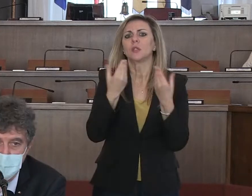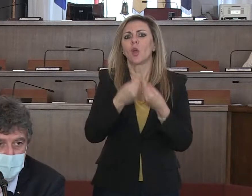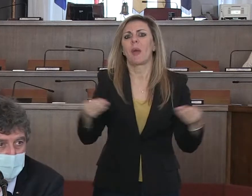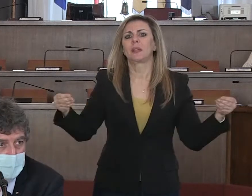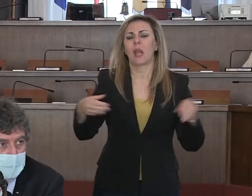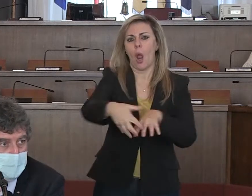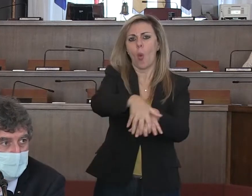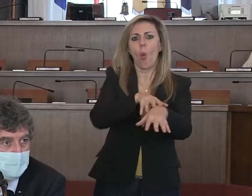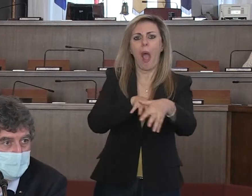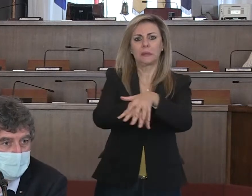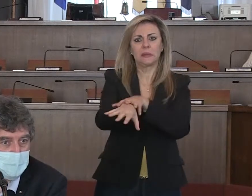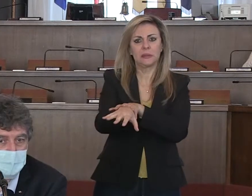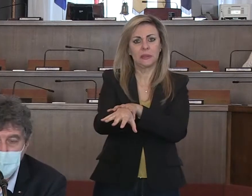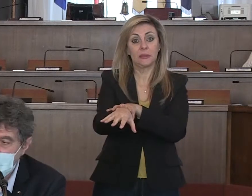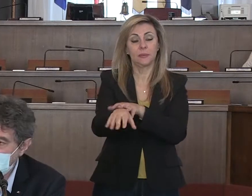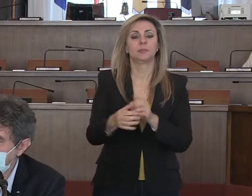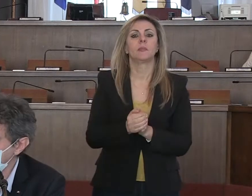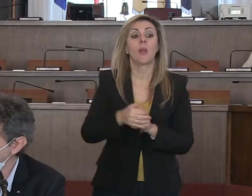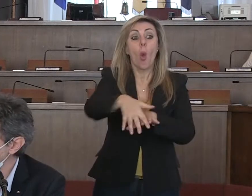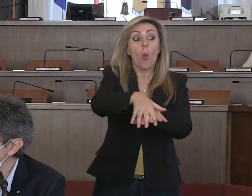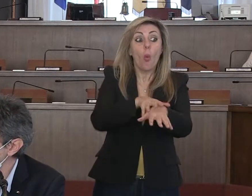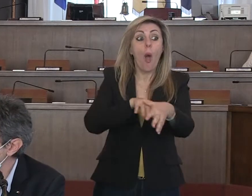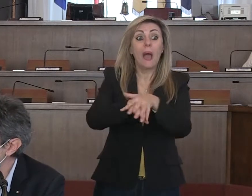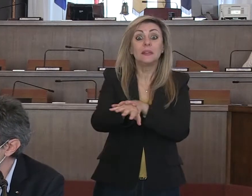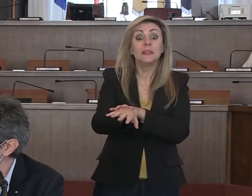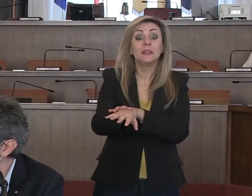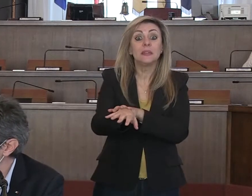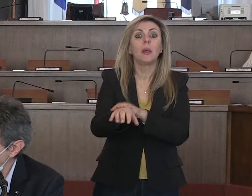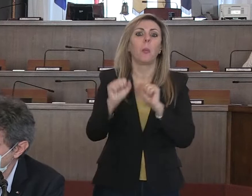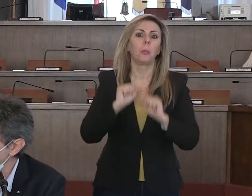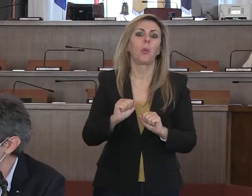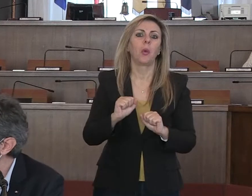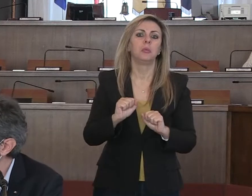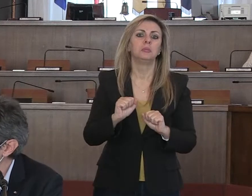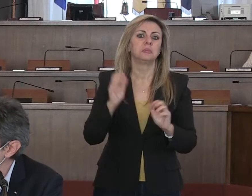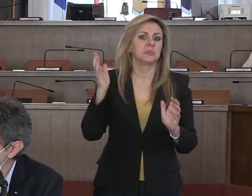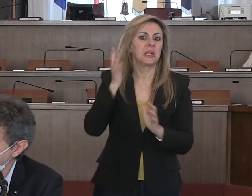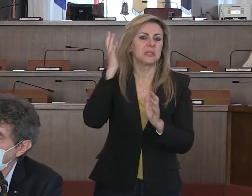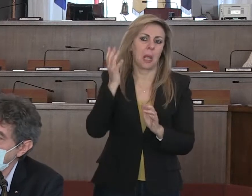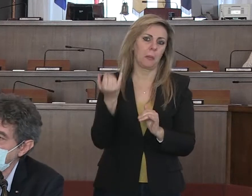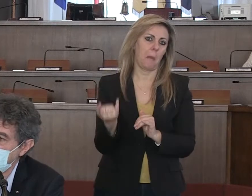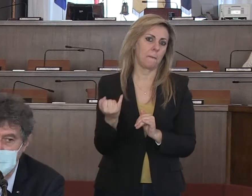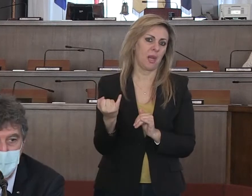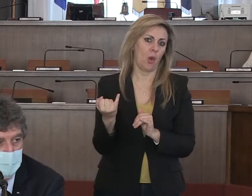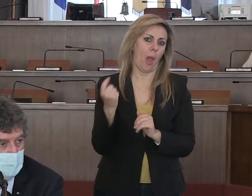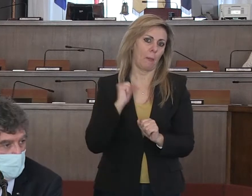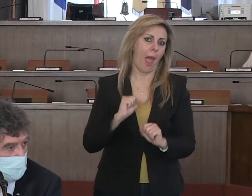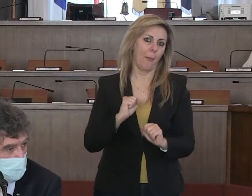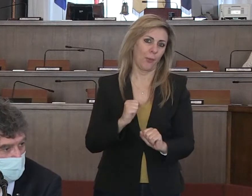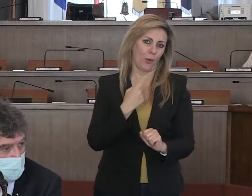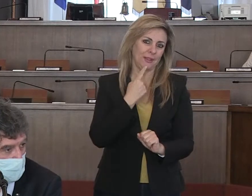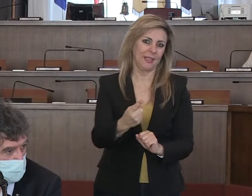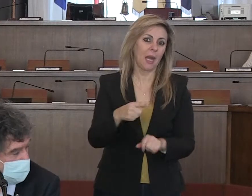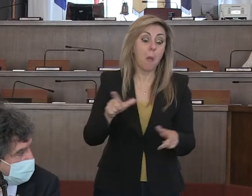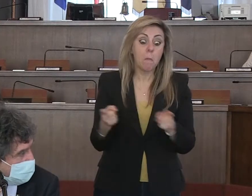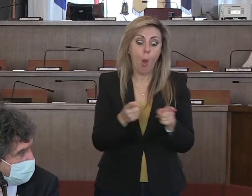guanti, quindi sui guanti, sembra piccola cosa, ma possiamo dire che in questo momento